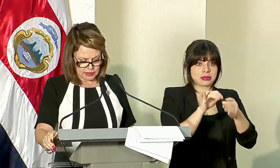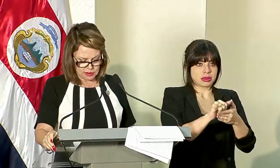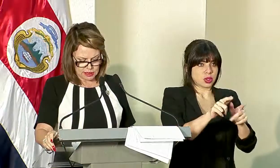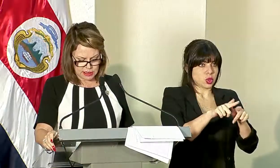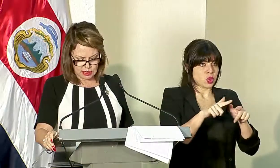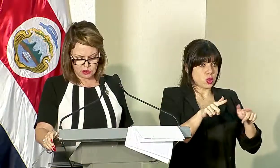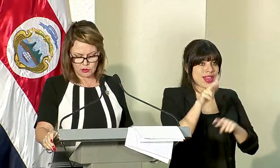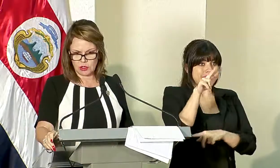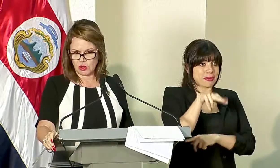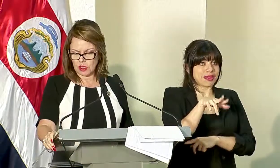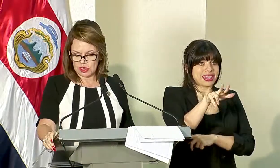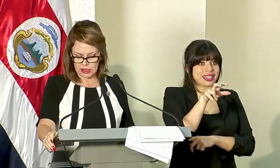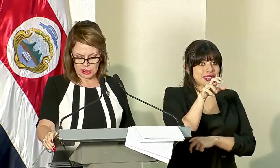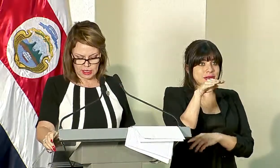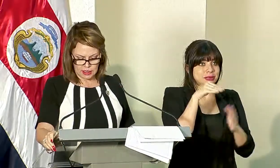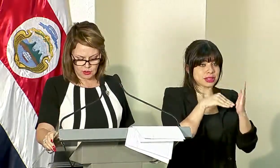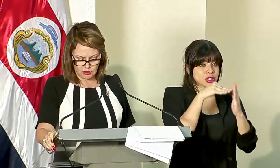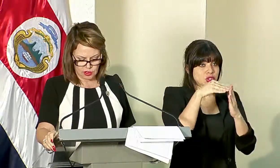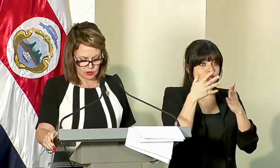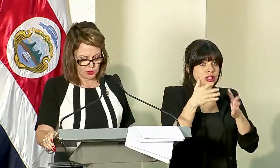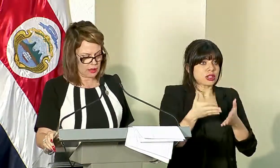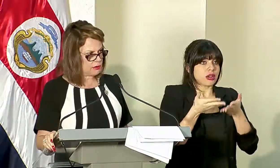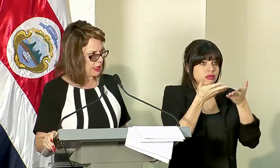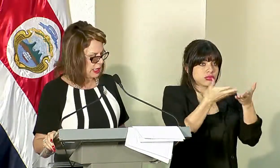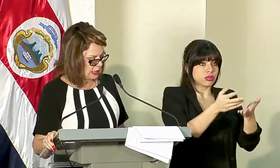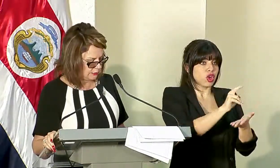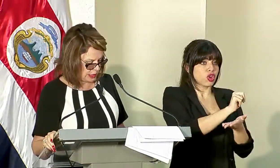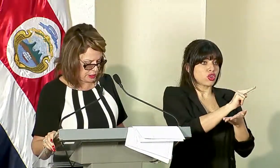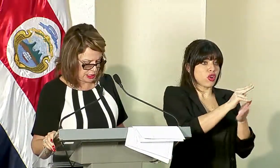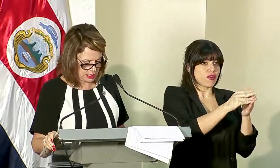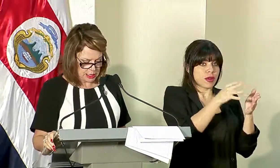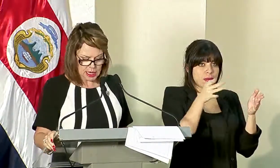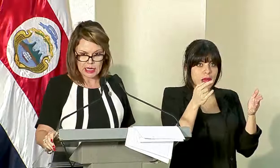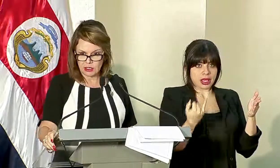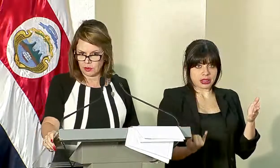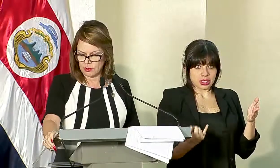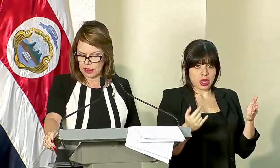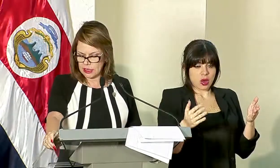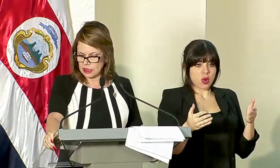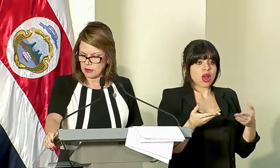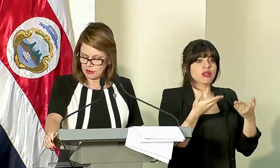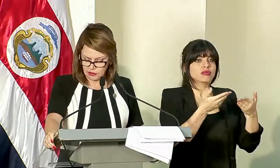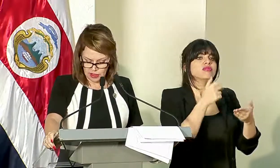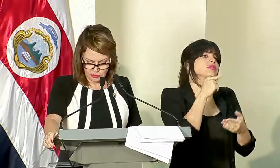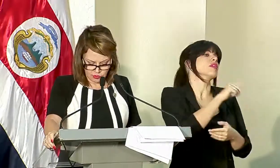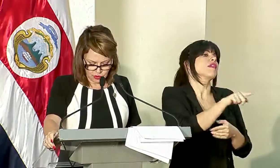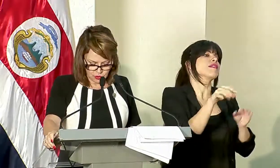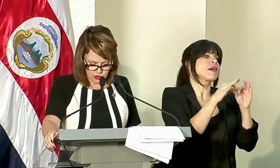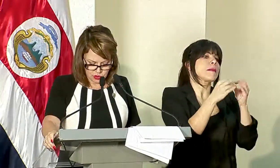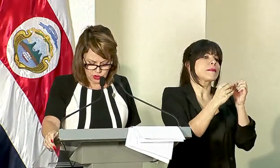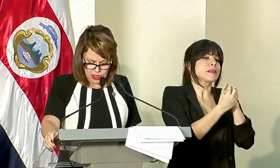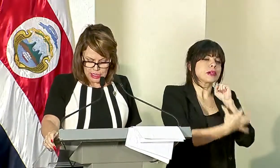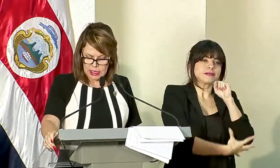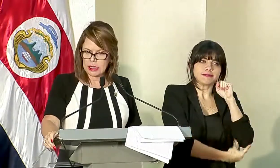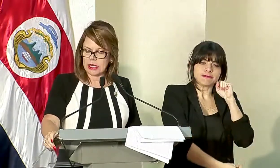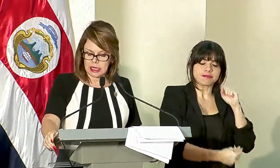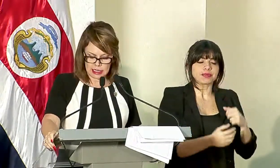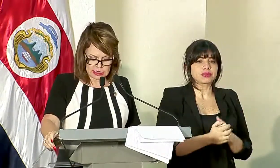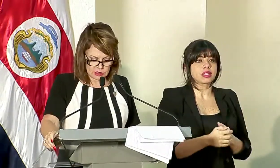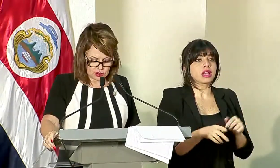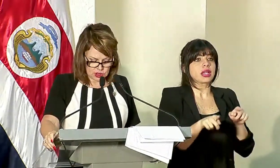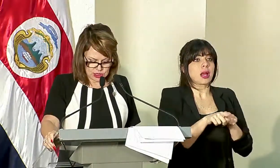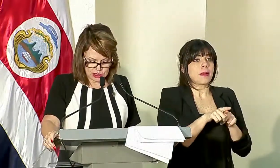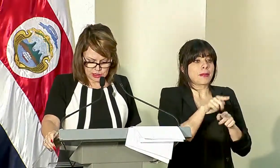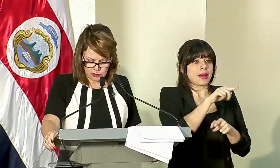de 3 mil 300 millones entregados de noviembre a la fecha a las familias de más escasos recursos y